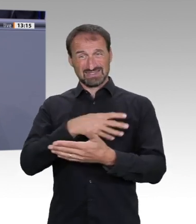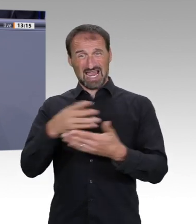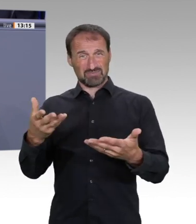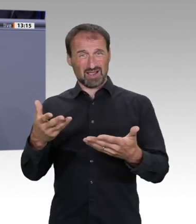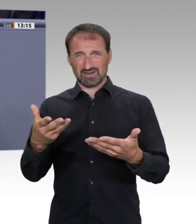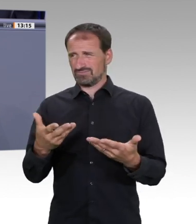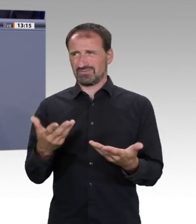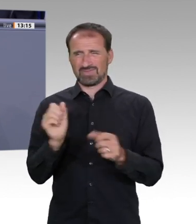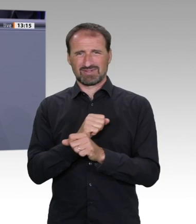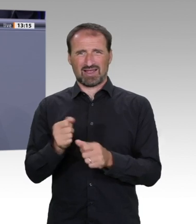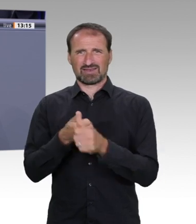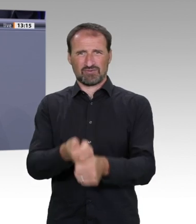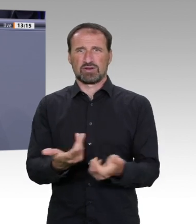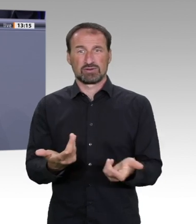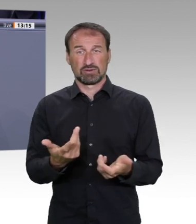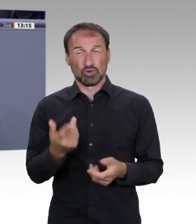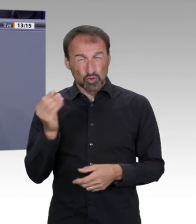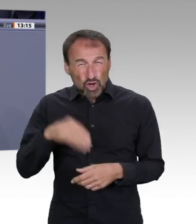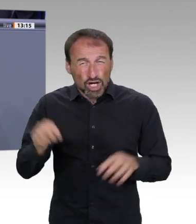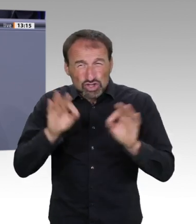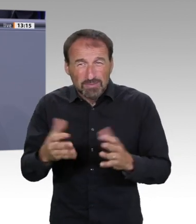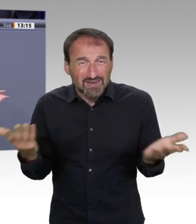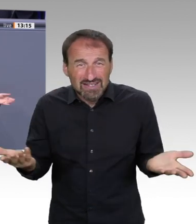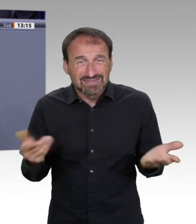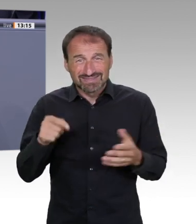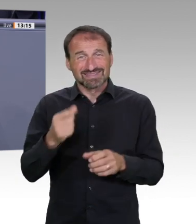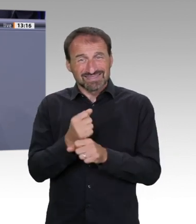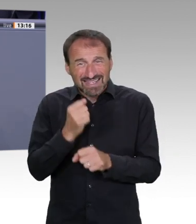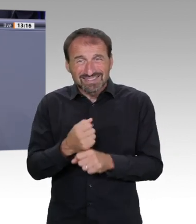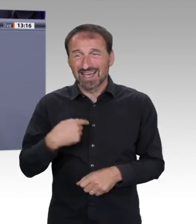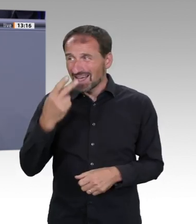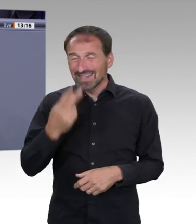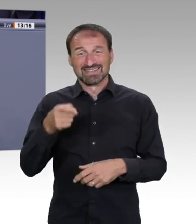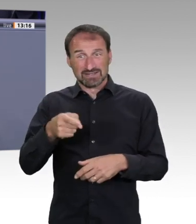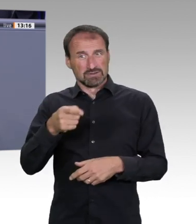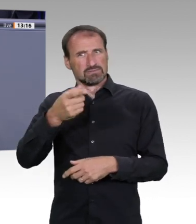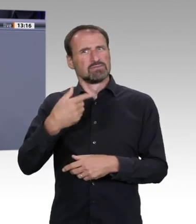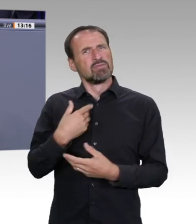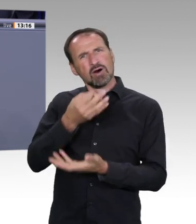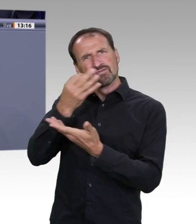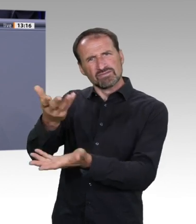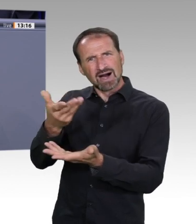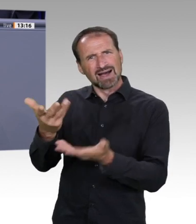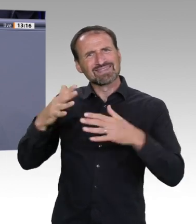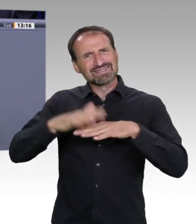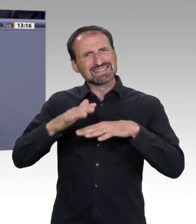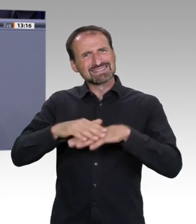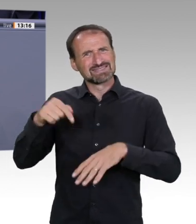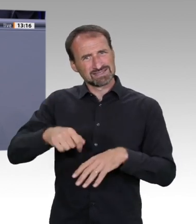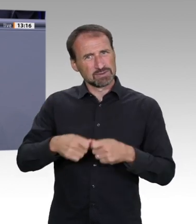Nachhaltig. Es ist garantiert nicht nachhaltig, was Sie hier tun. Und das ist doch das Oberthema der Woche, meine Damen und Herren. Sie wollen den